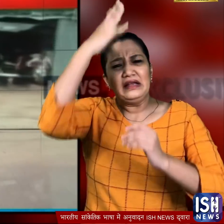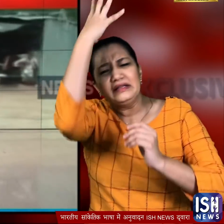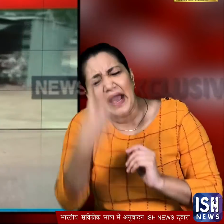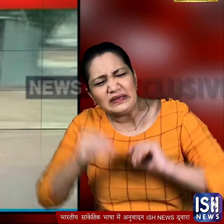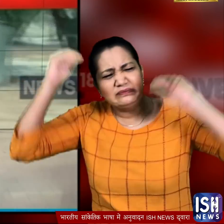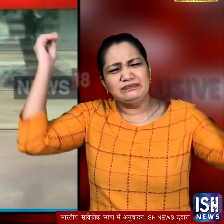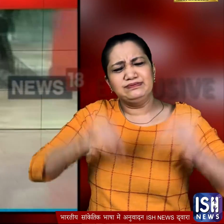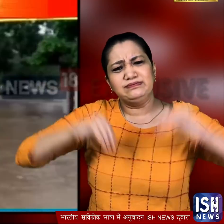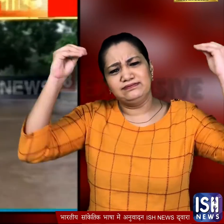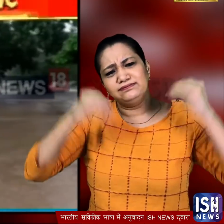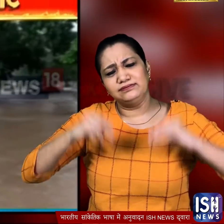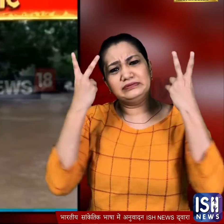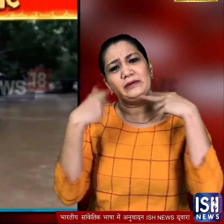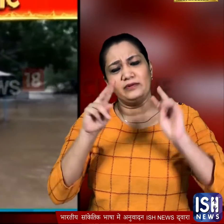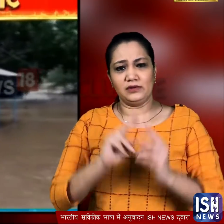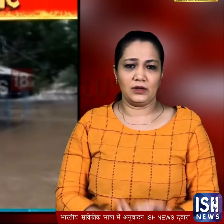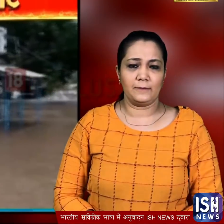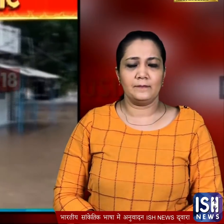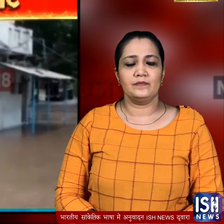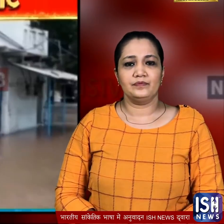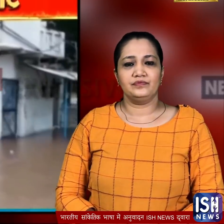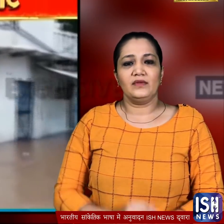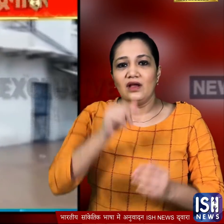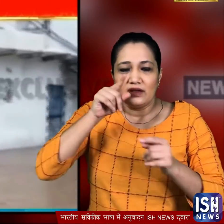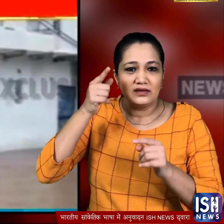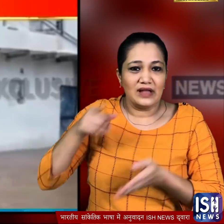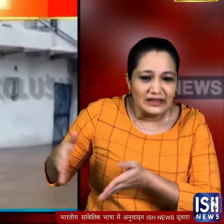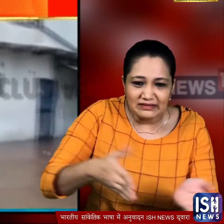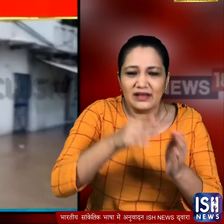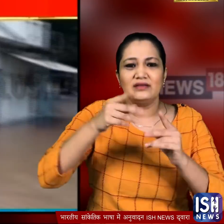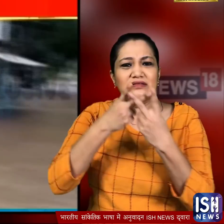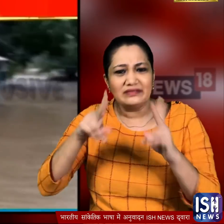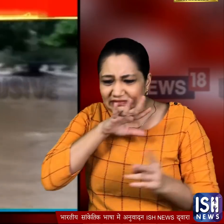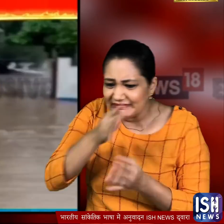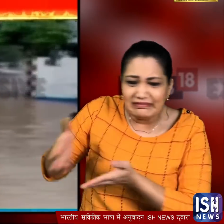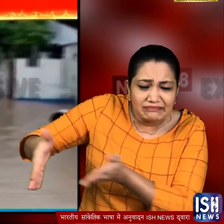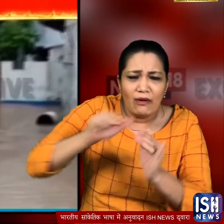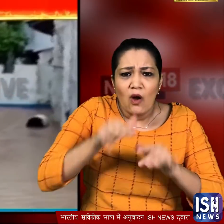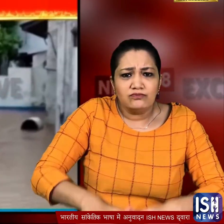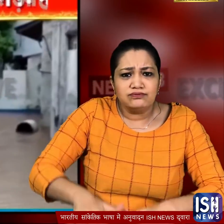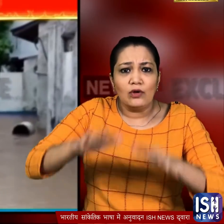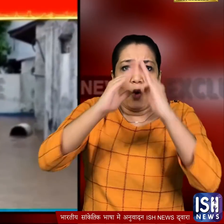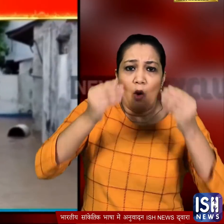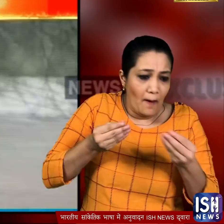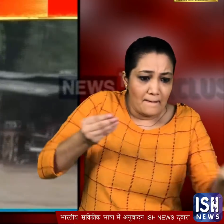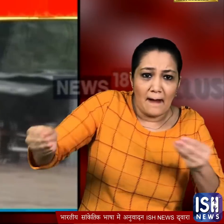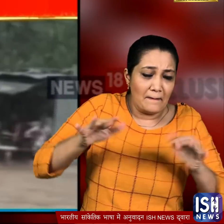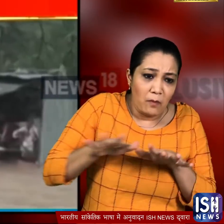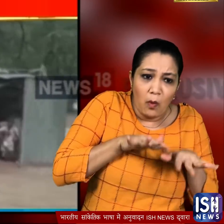बारिश हुई और देखते ही देखते हैं नदी और नालों में इतना पानी भर गया कि वो आसपास के रिहाईशी इलाकों में गुज गया रात भर